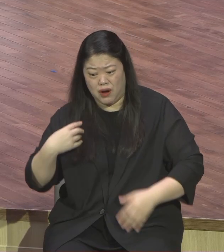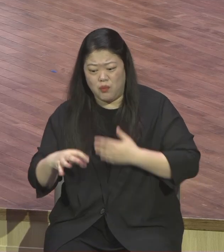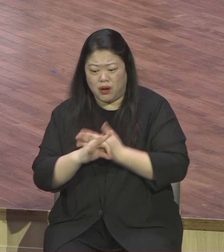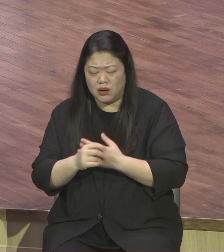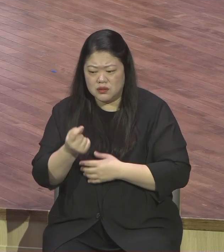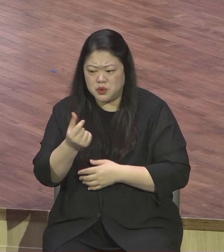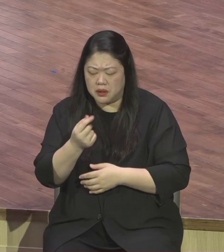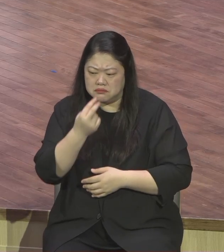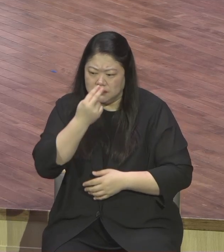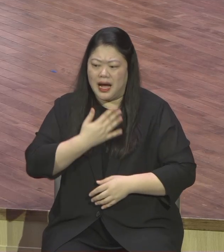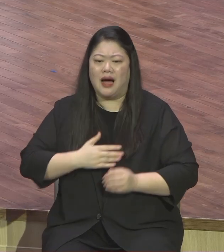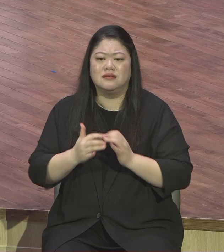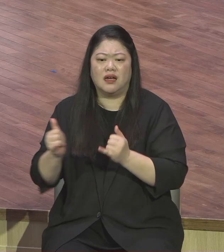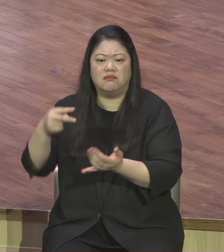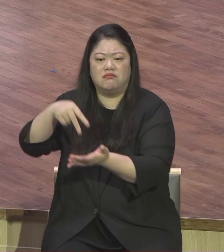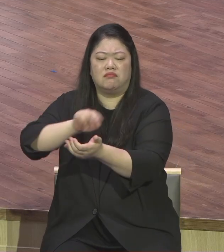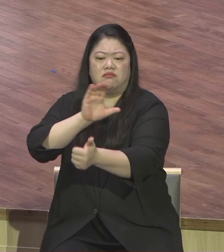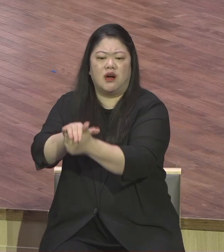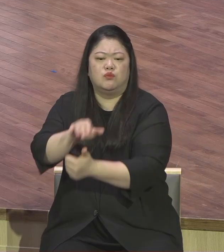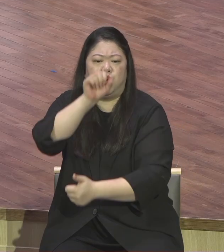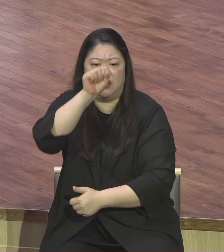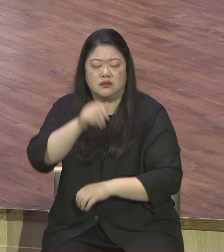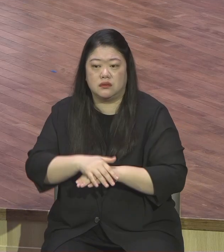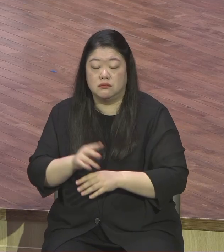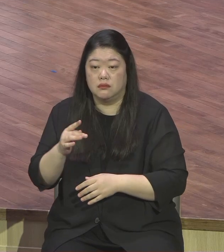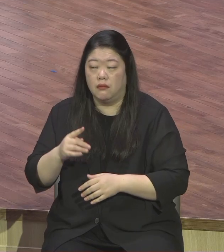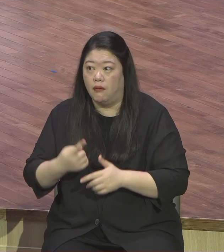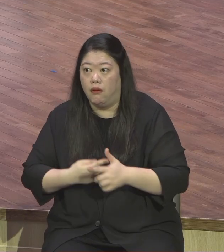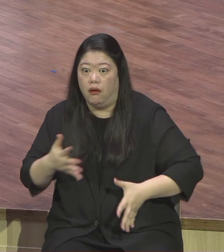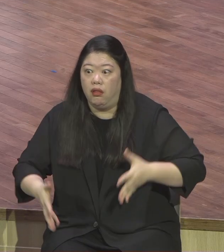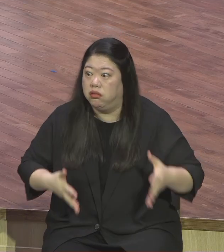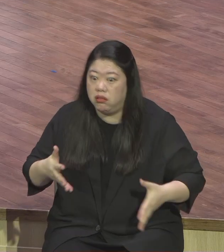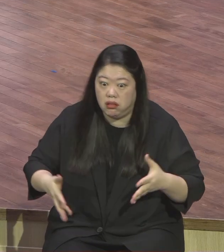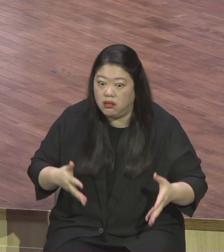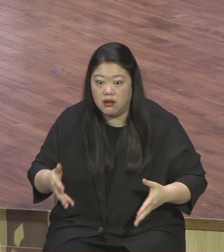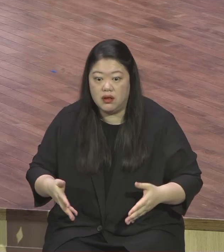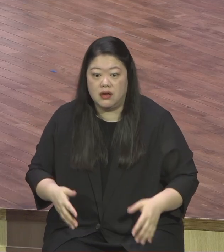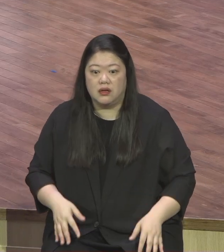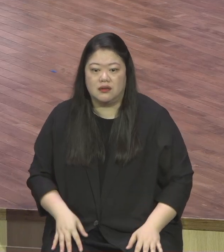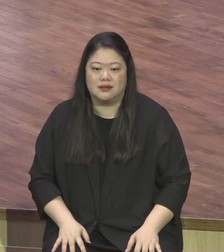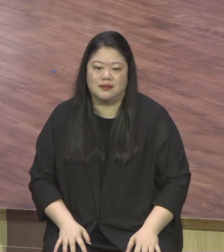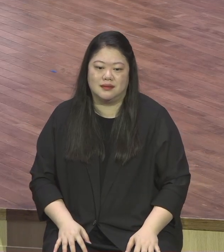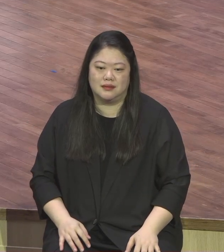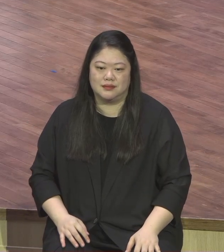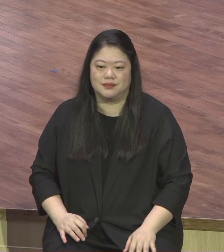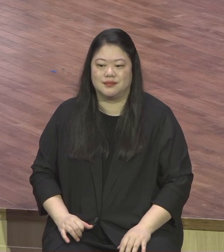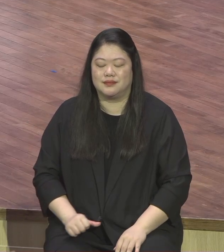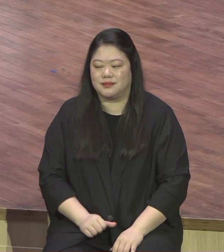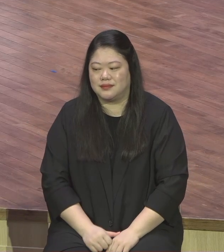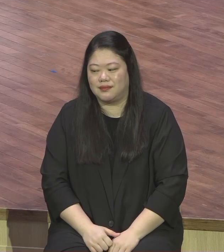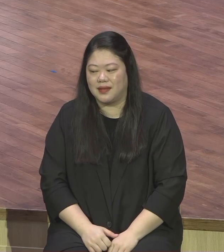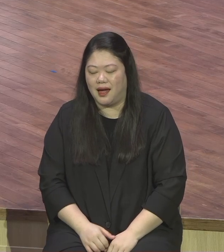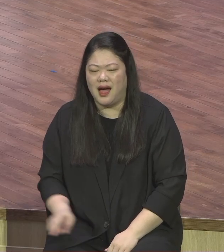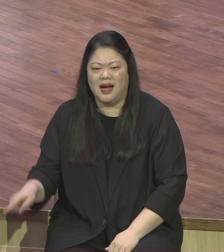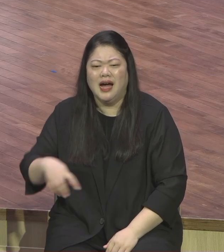좀 불평이 나오기 시작하는데 주여 오늘이 무슨 날이냐 감사 모든 것을 감사로